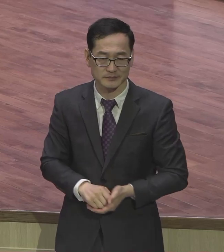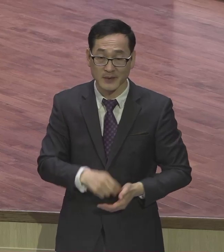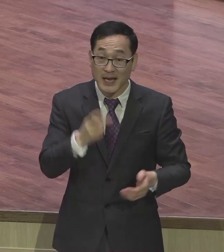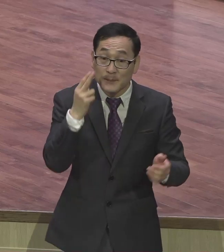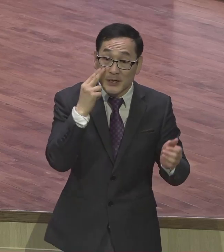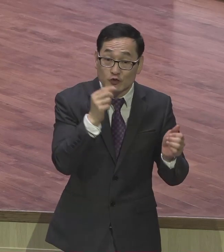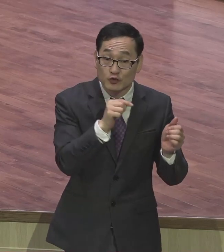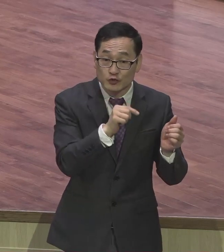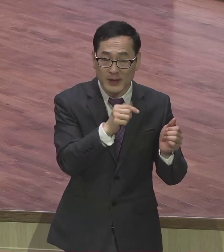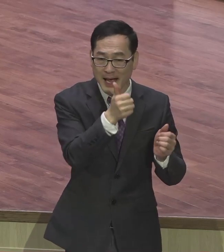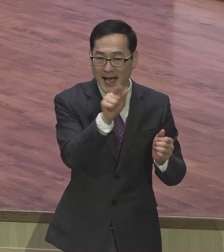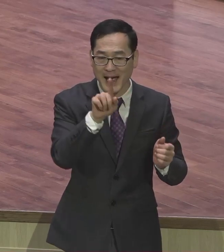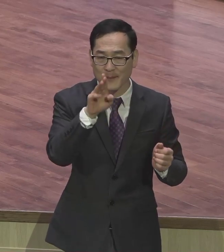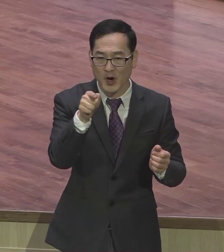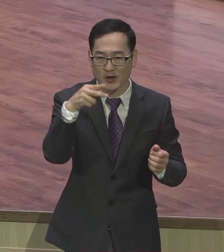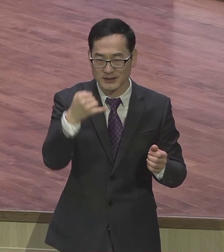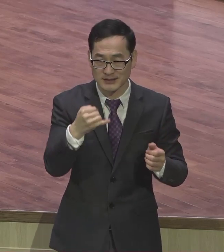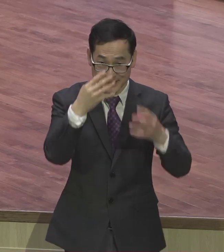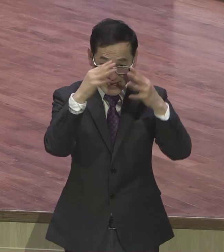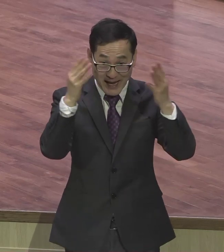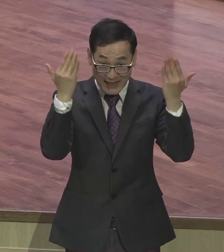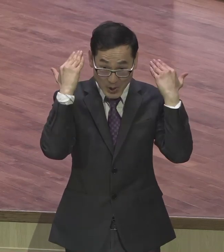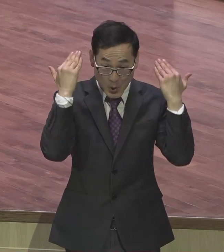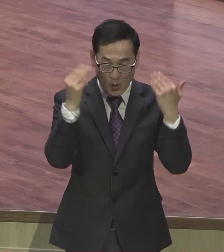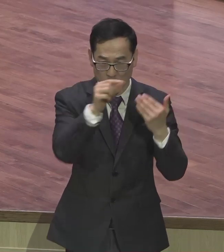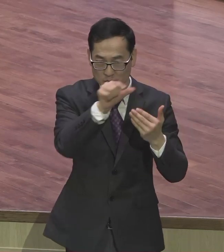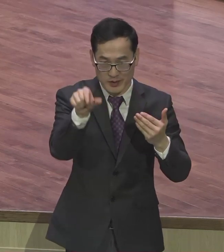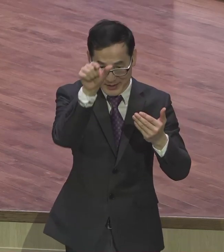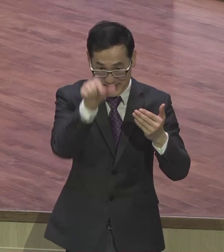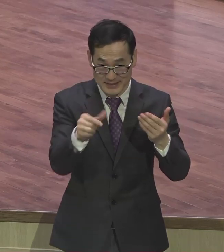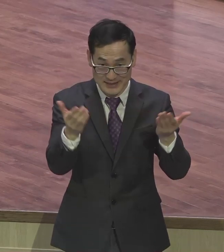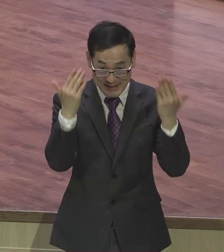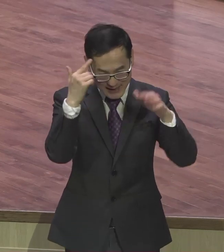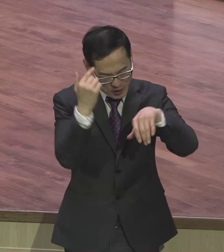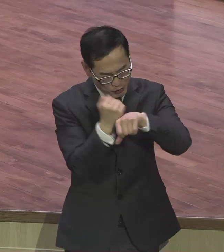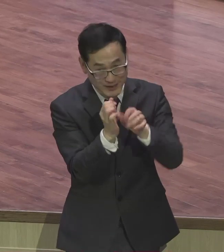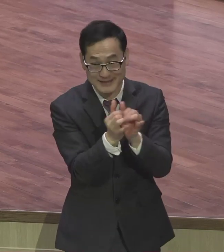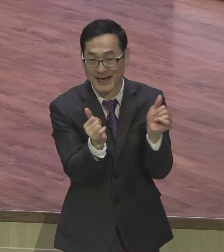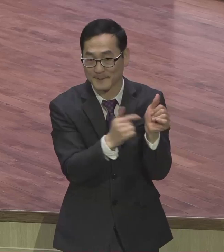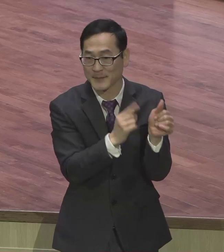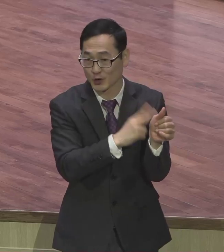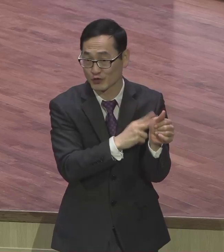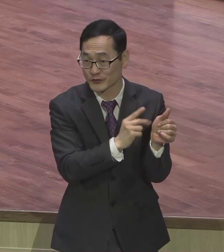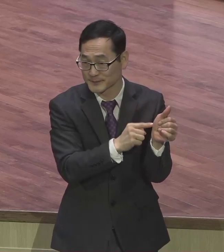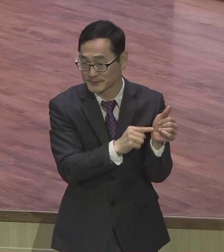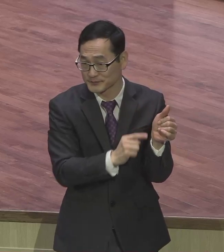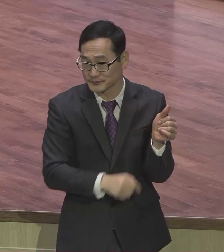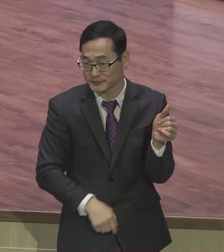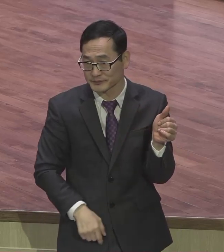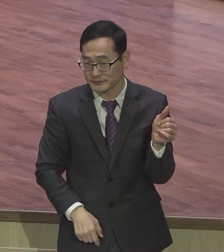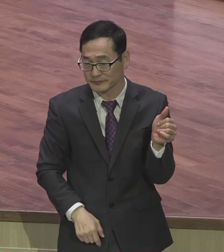철학을 가르쳐갔던 독일 출신 폴 틸리 히라는 유명한 교수가 있습니다 이 교수가